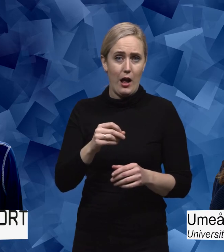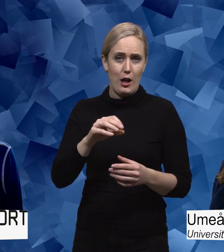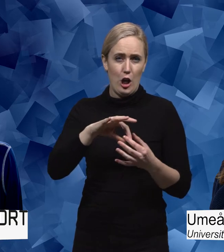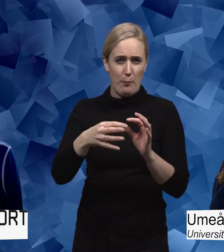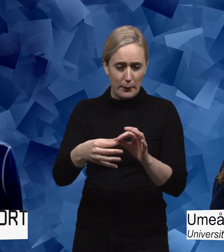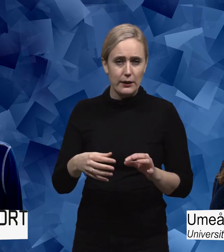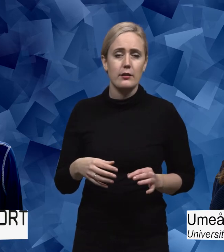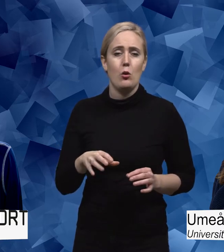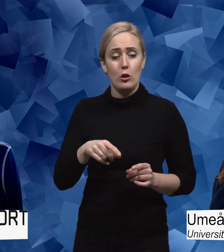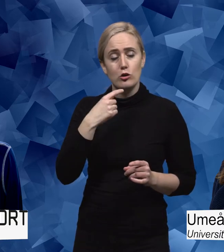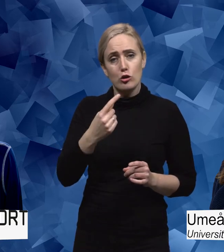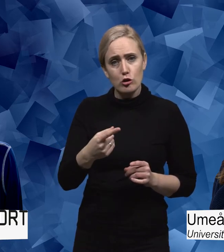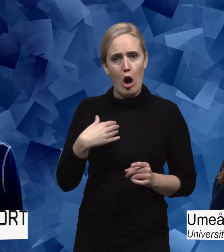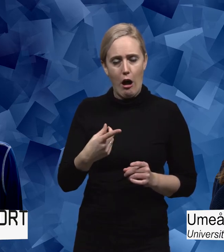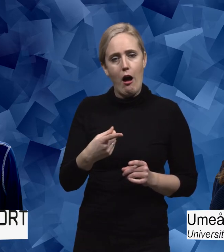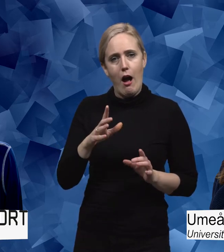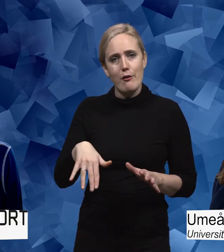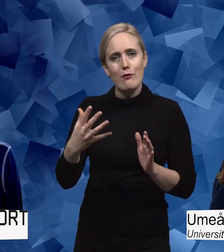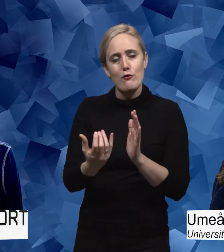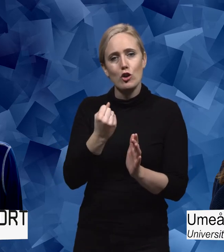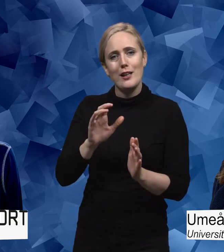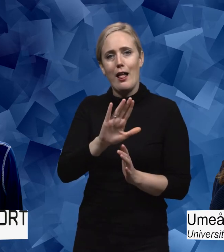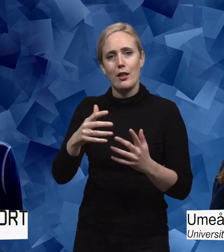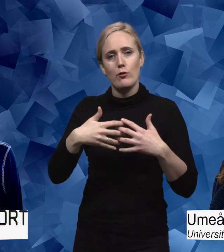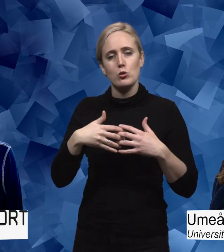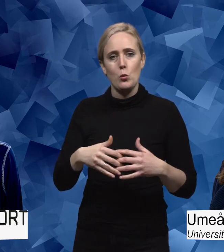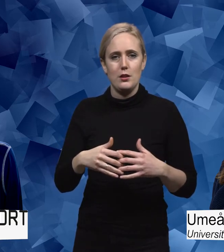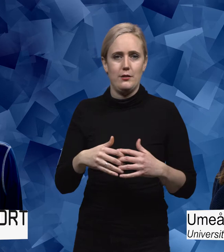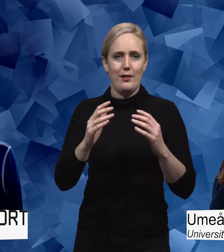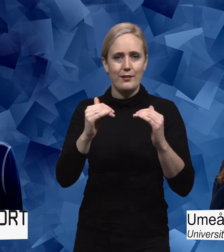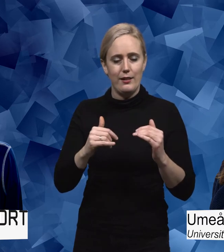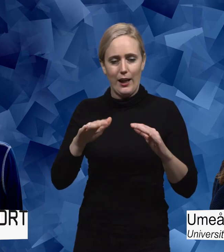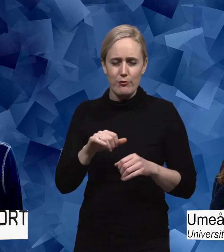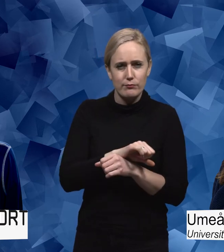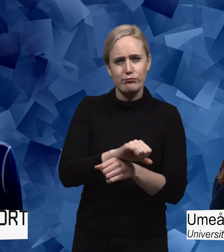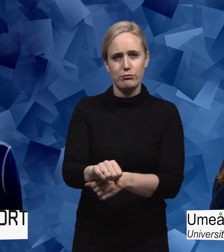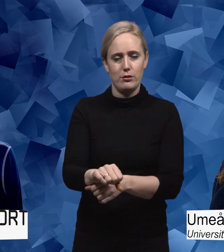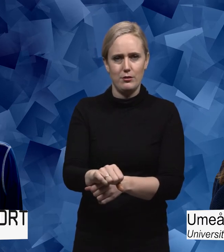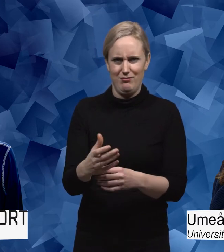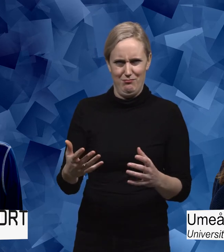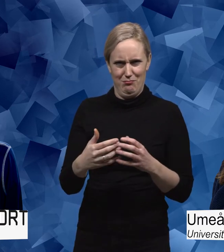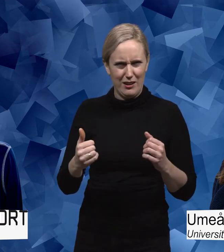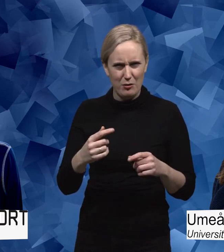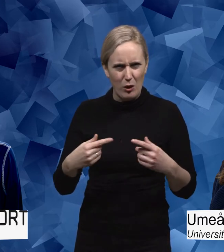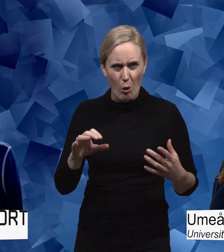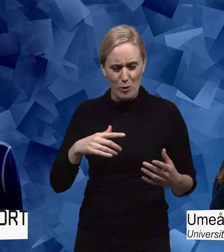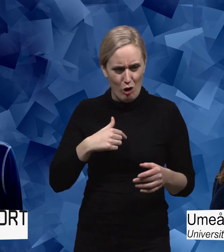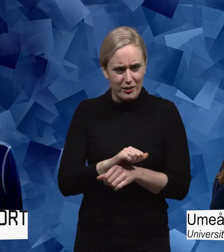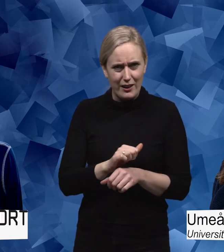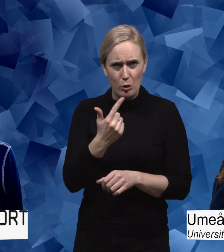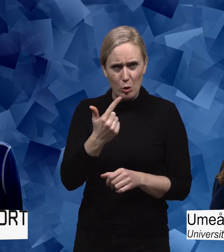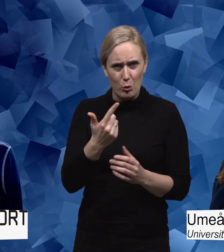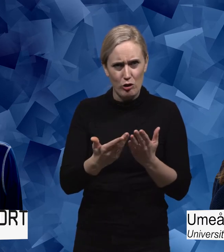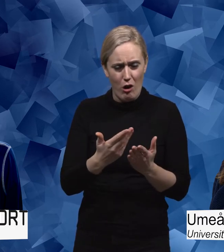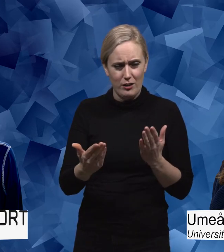Paralympics, nämligen att övervinna sin funktionsnedsättning. Men om man skriver så, då spelar det ju ingen roll om jag tränar sju dagar i